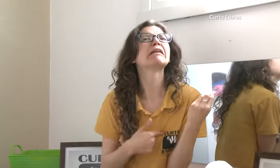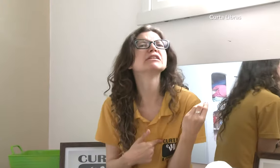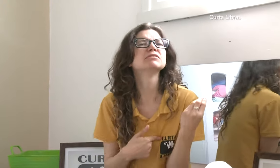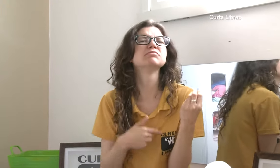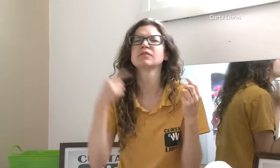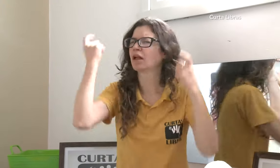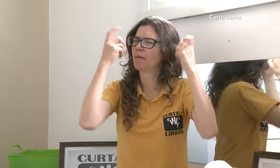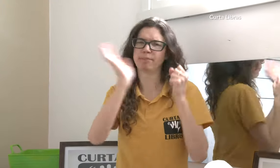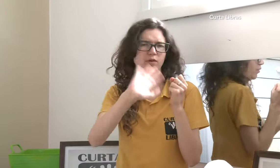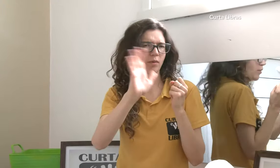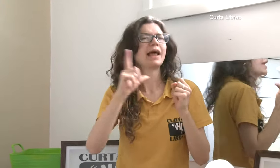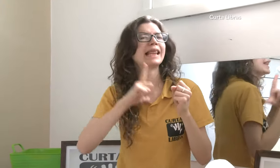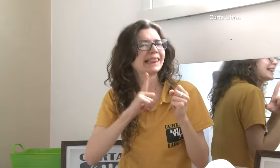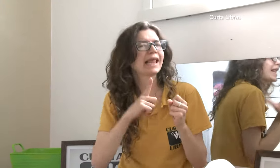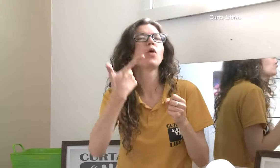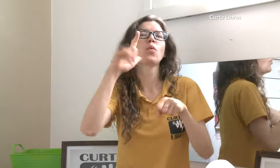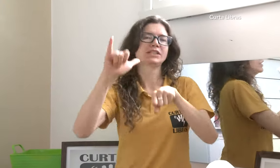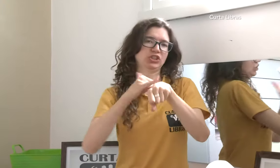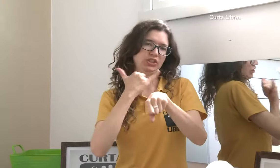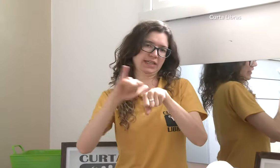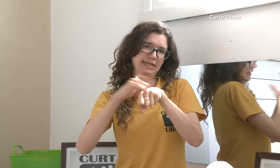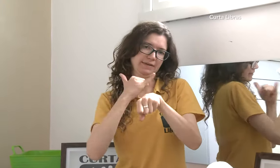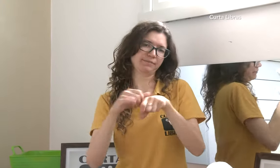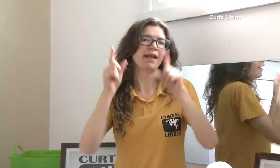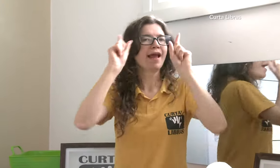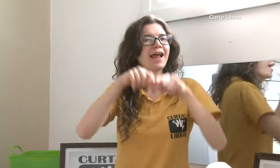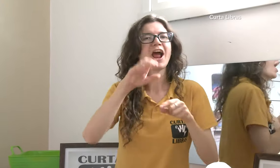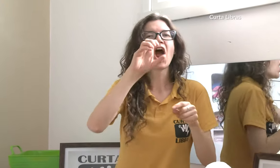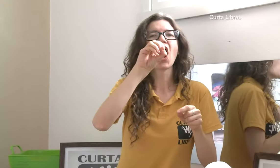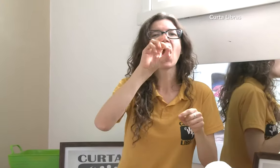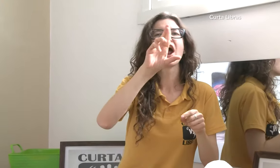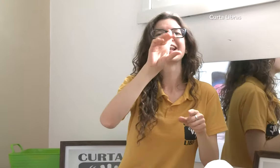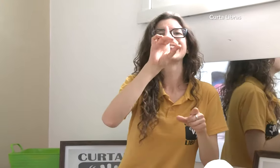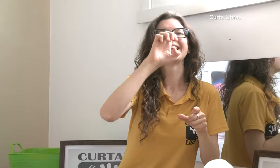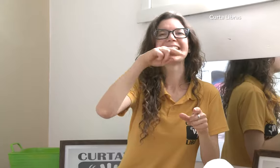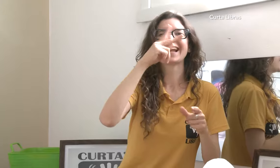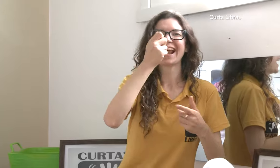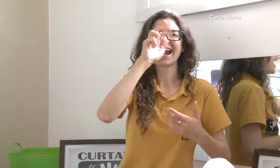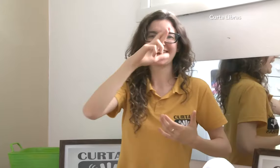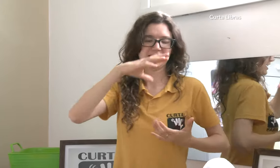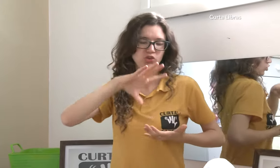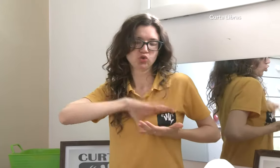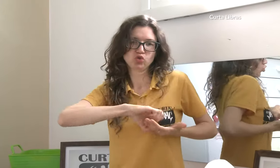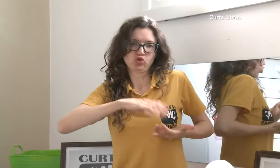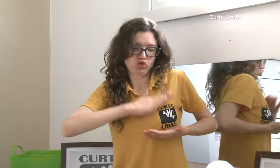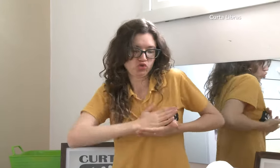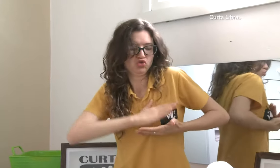E ela pensa, como vou fazer? E o leite do meu filho? Não precisa se preocupar. Existem estratégias para isso.